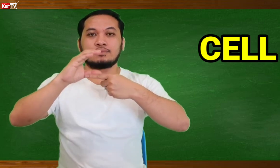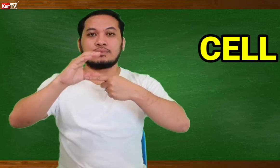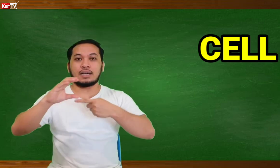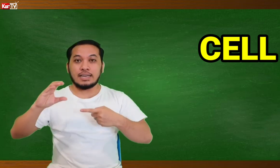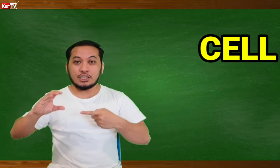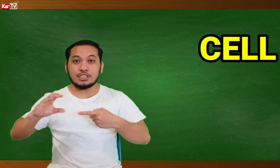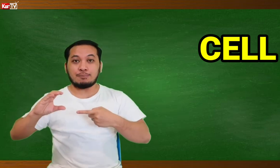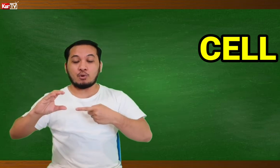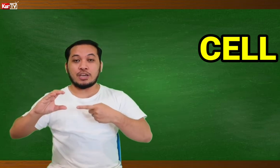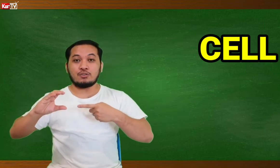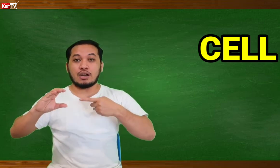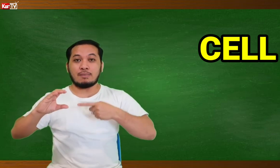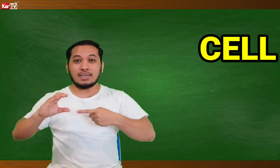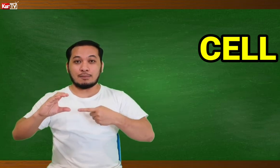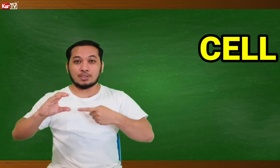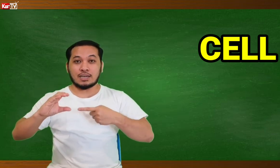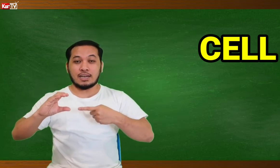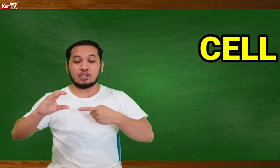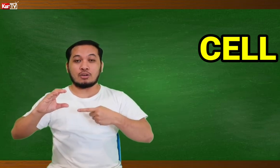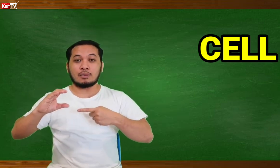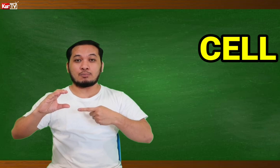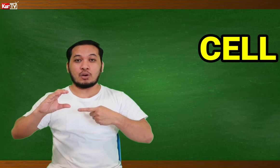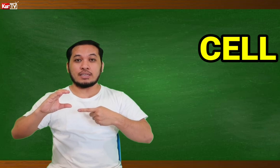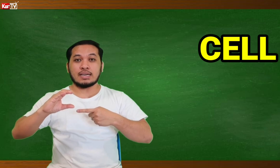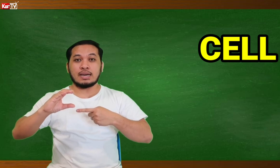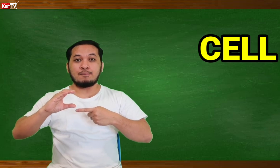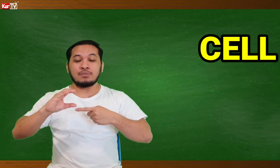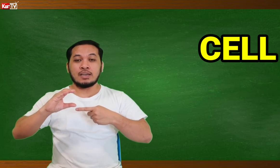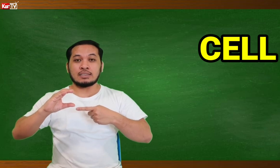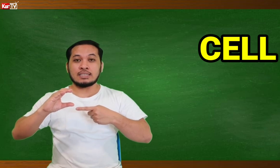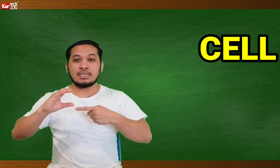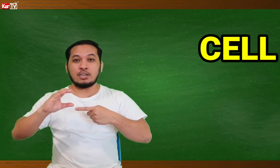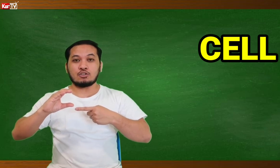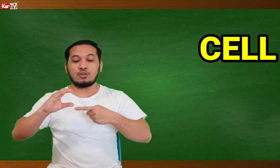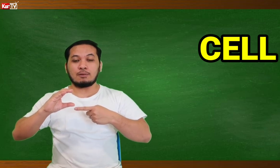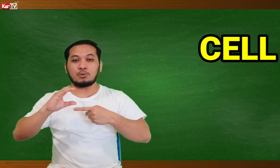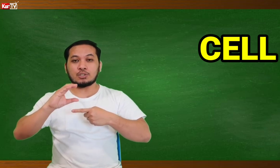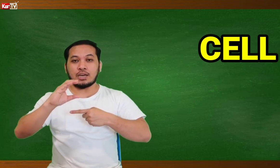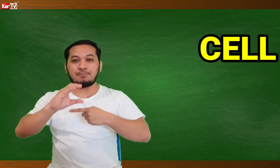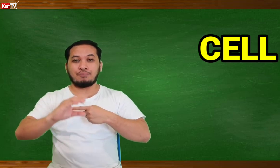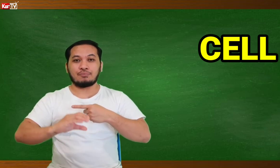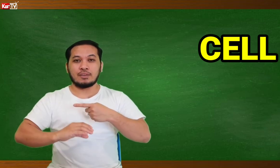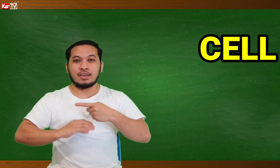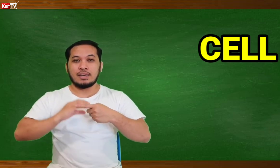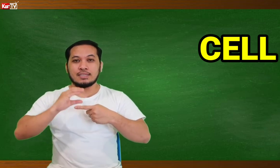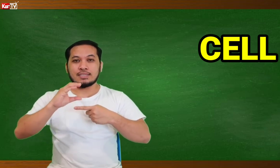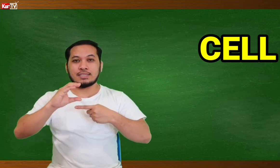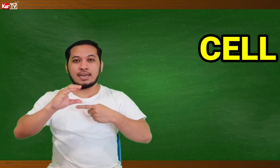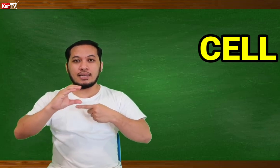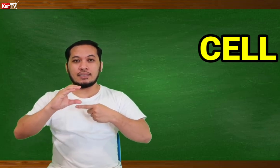Naka-letter si po ang inyong kamay, tapos naka-ganito naman po ang isa, at tas ikot nyo lang po siya, CELL.